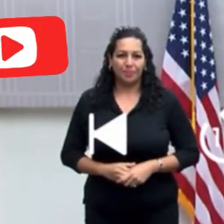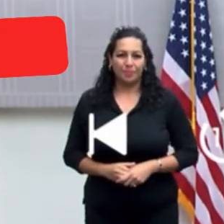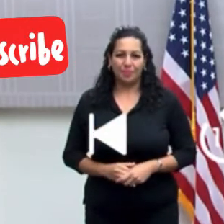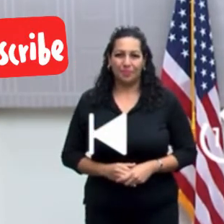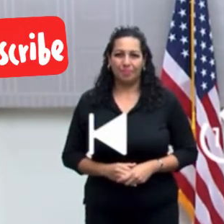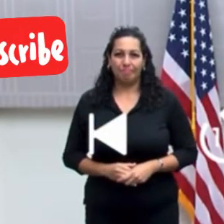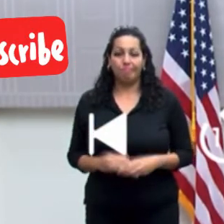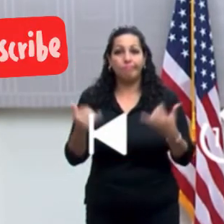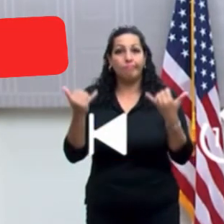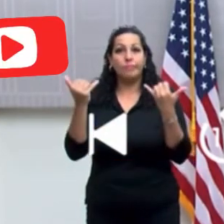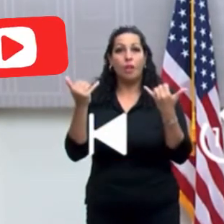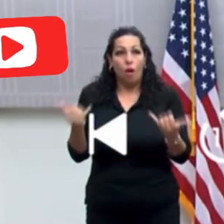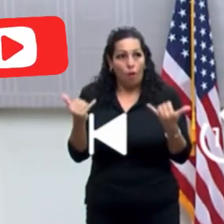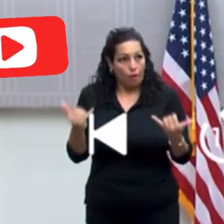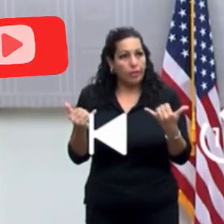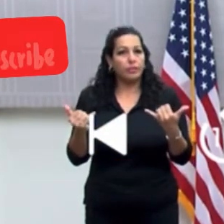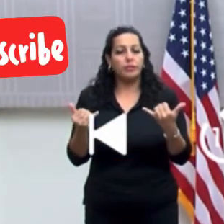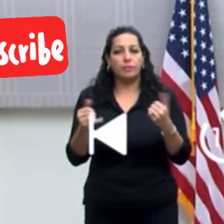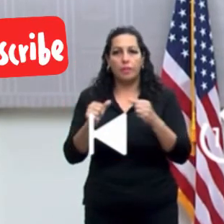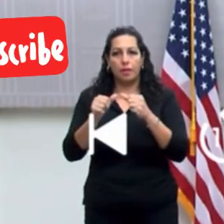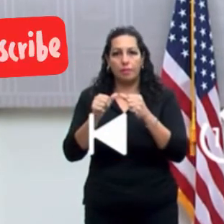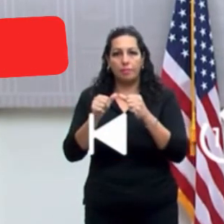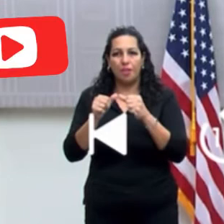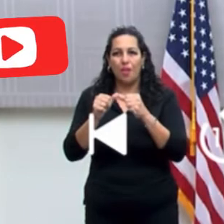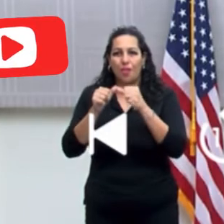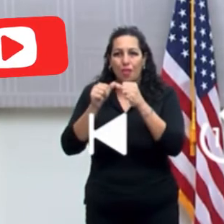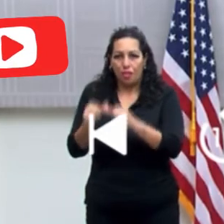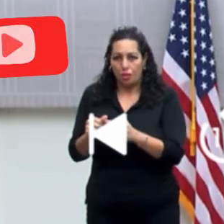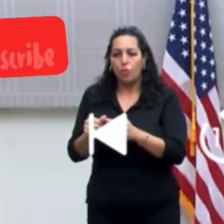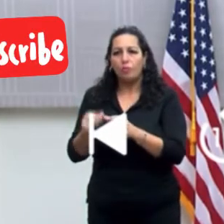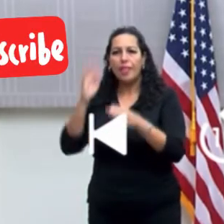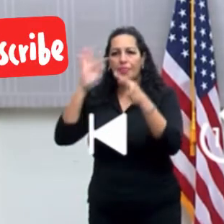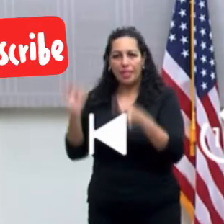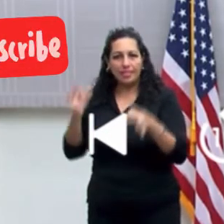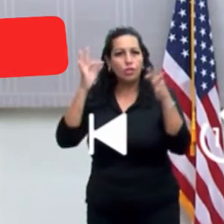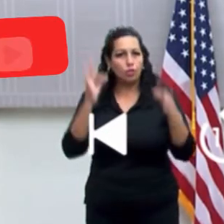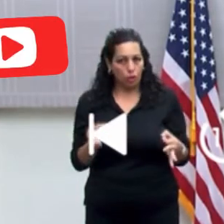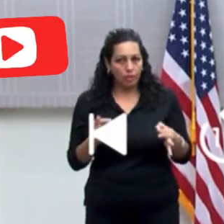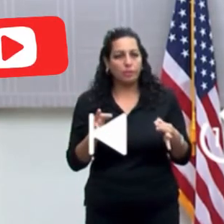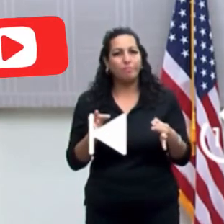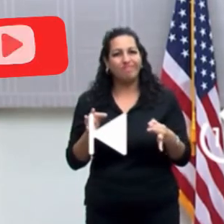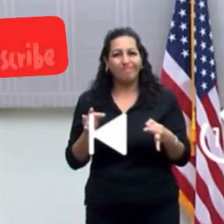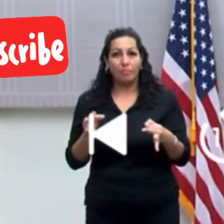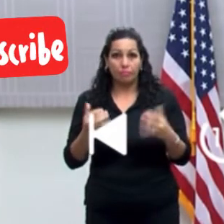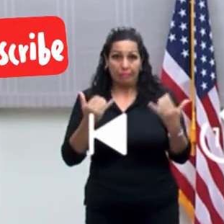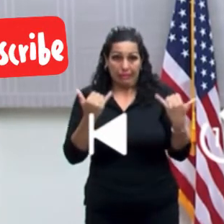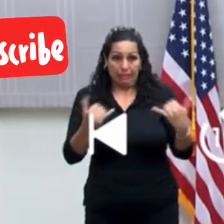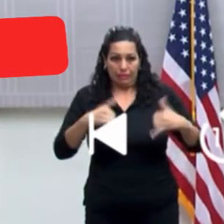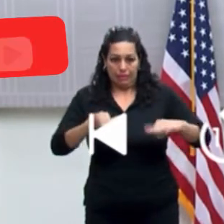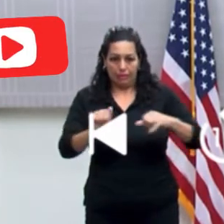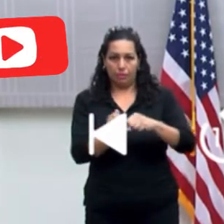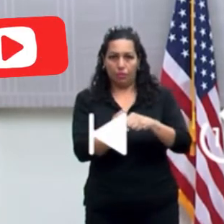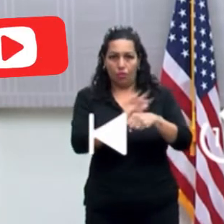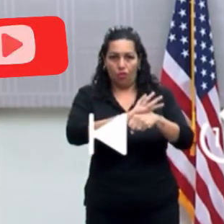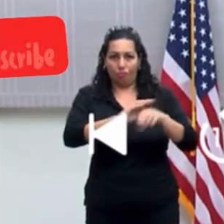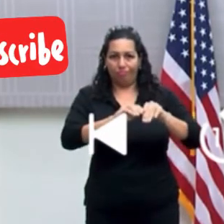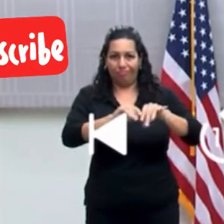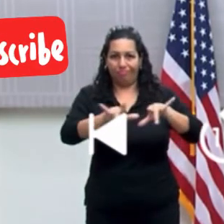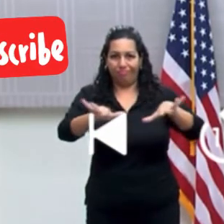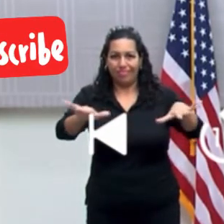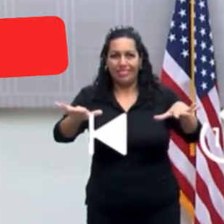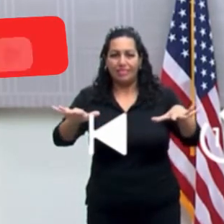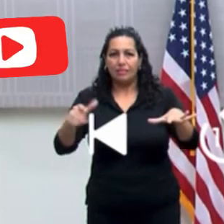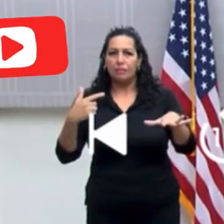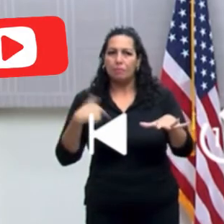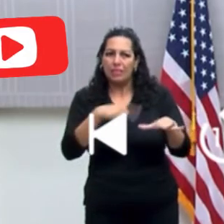Hoy continúo tomando acciones afirmativas para combatir la pandemia y proteger la salud de